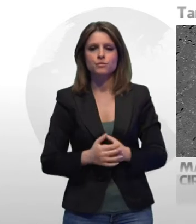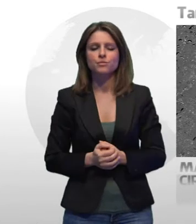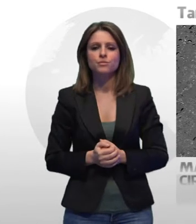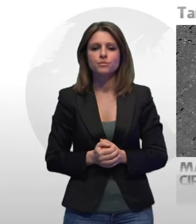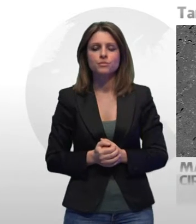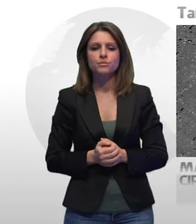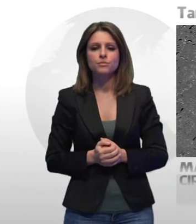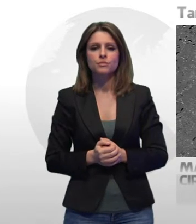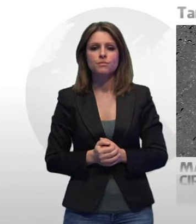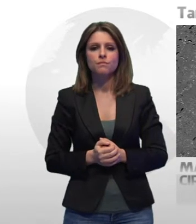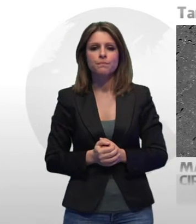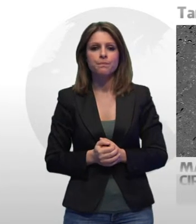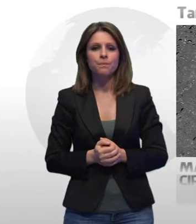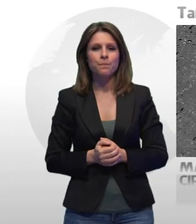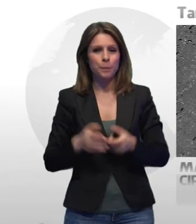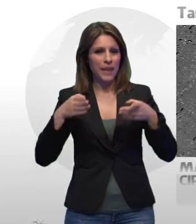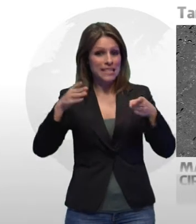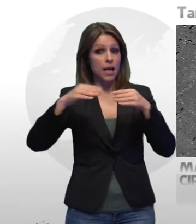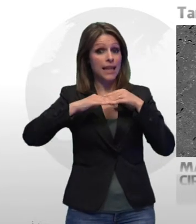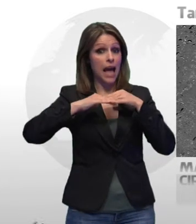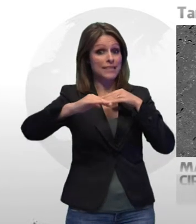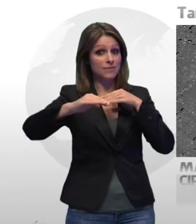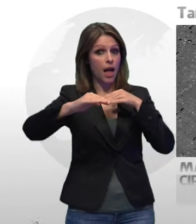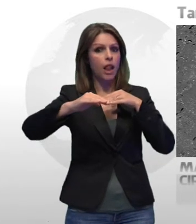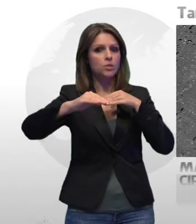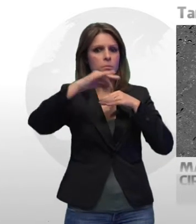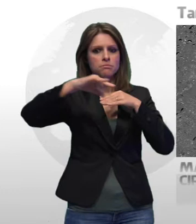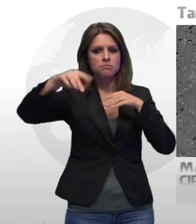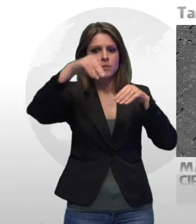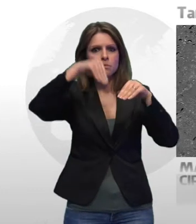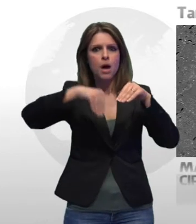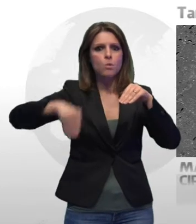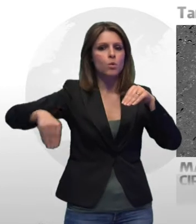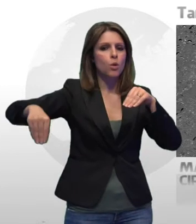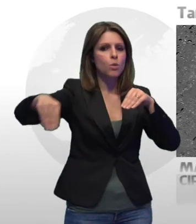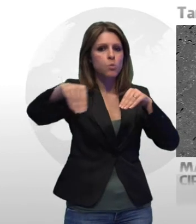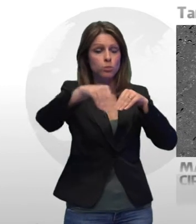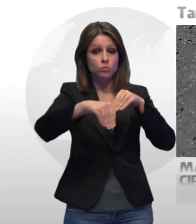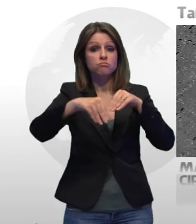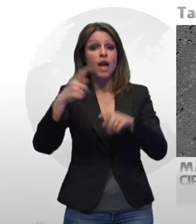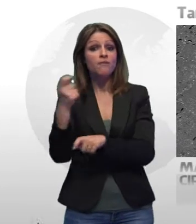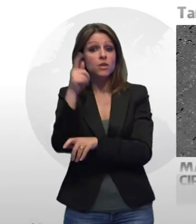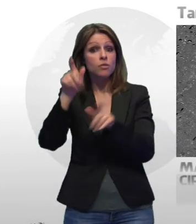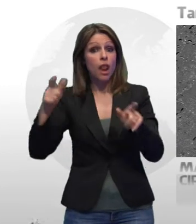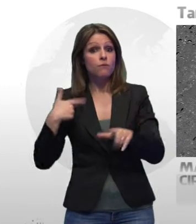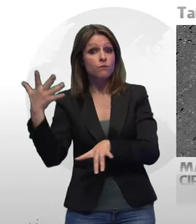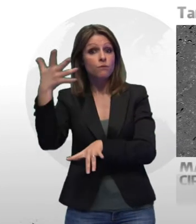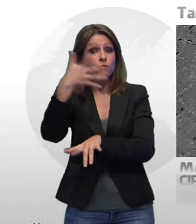Da più parti l'asfalto stradale ha ceduto. I vigili del fuoco, mentre liberano negozi e